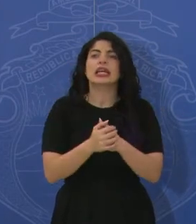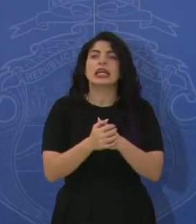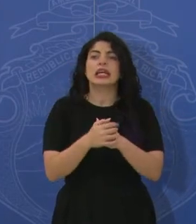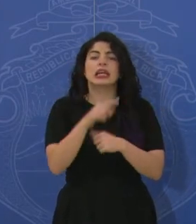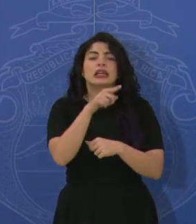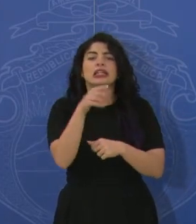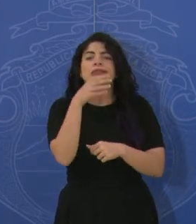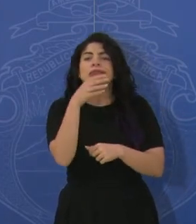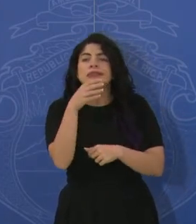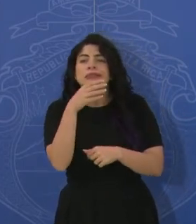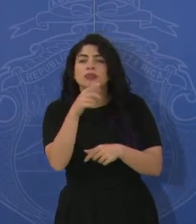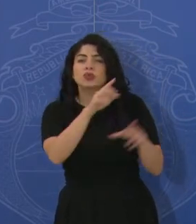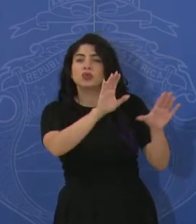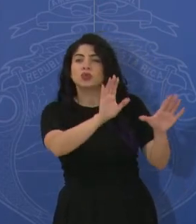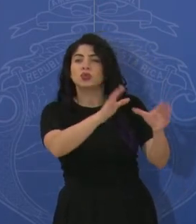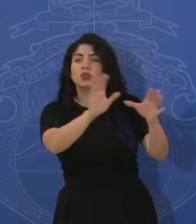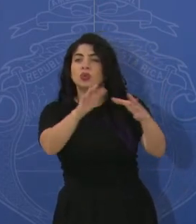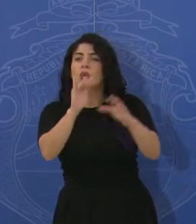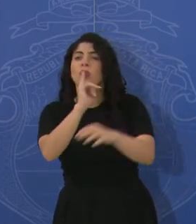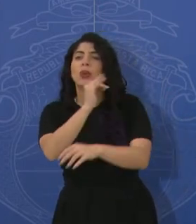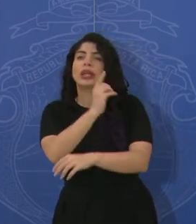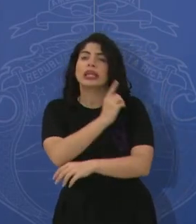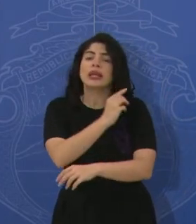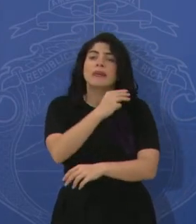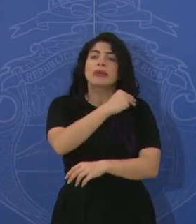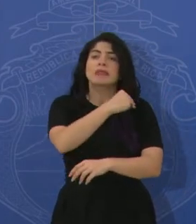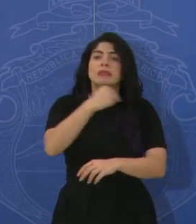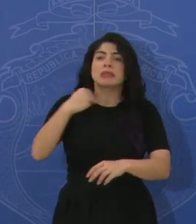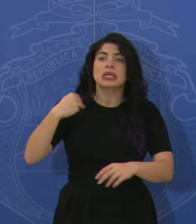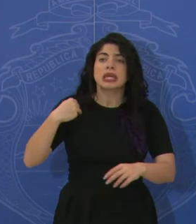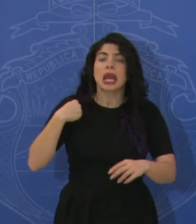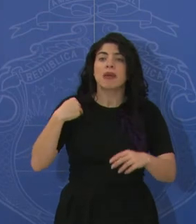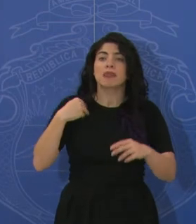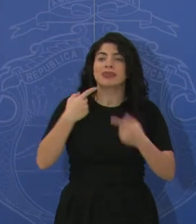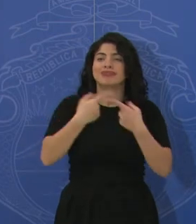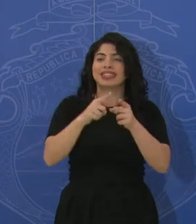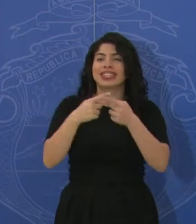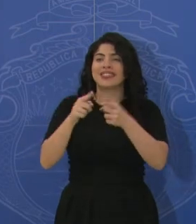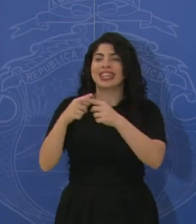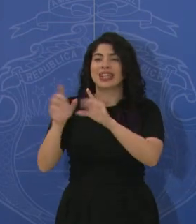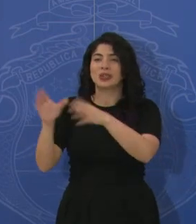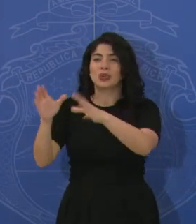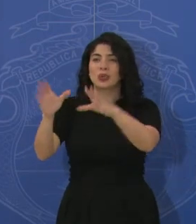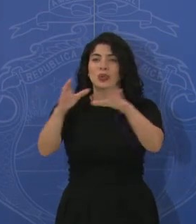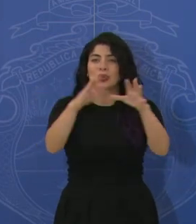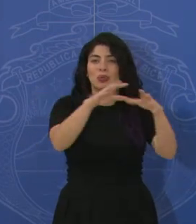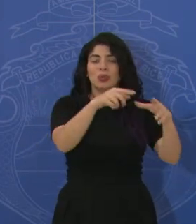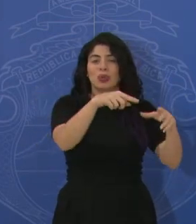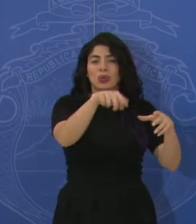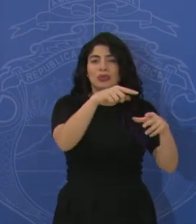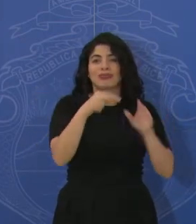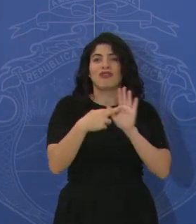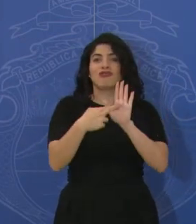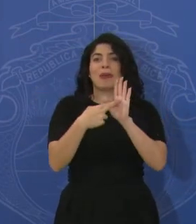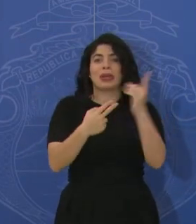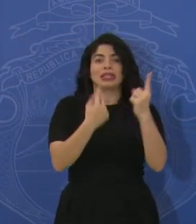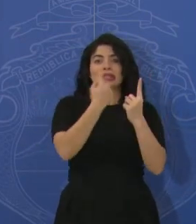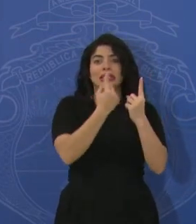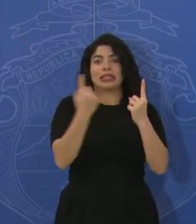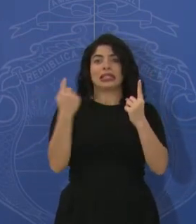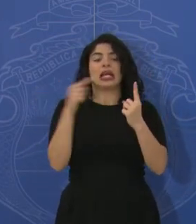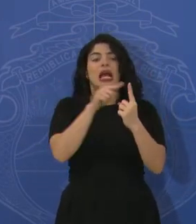observaciones que las bases, juntas, directivas y miembros que aglutinan los distintos sectores que están aquí representados.